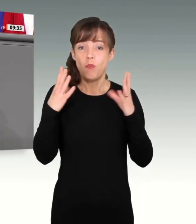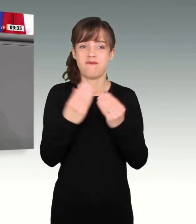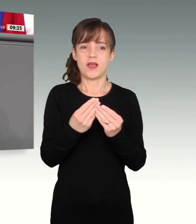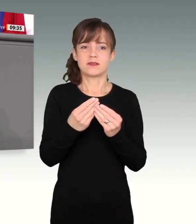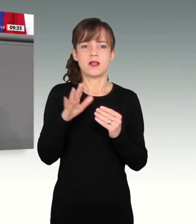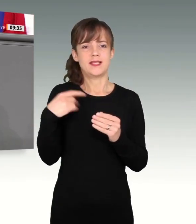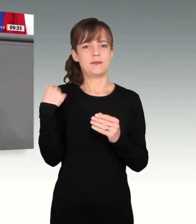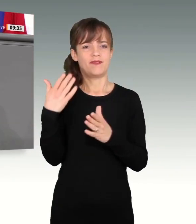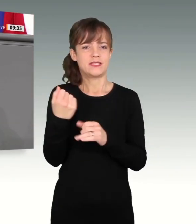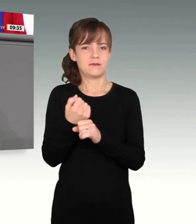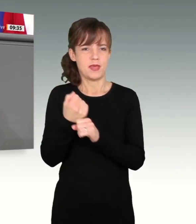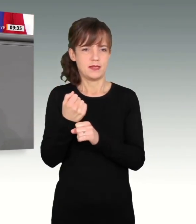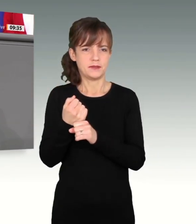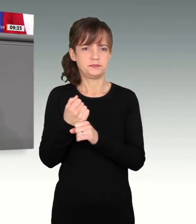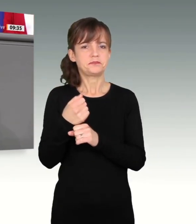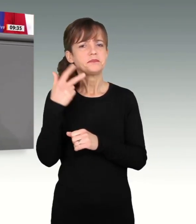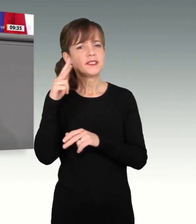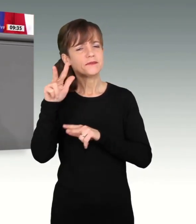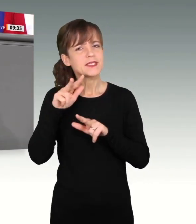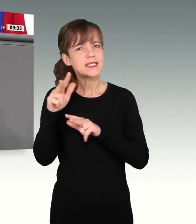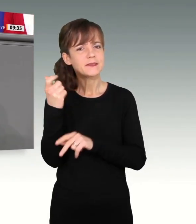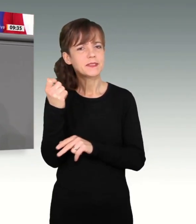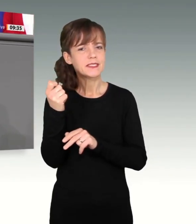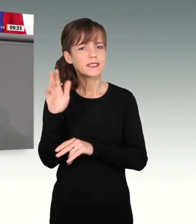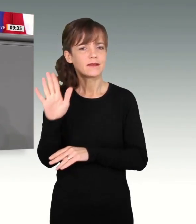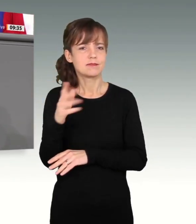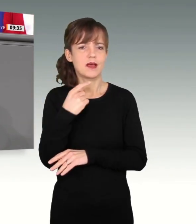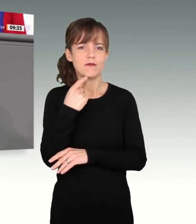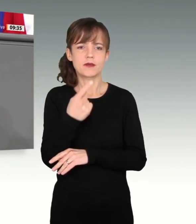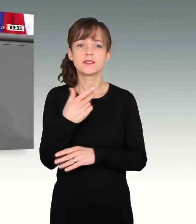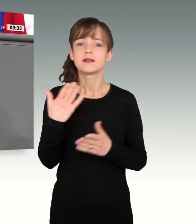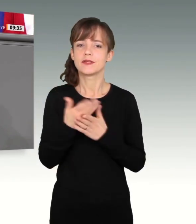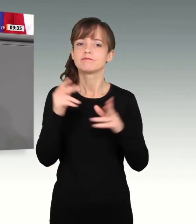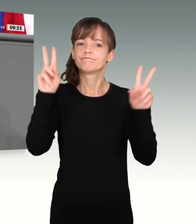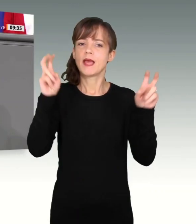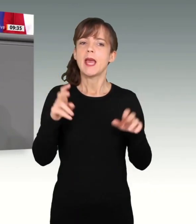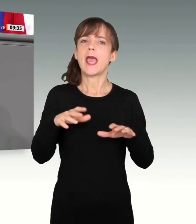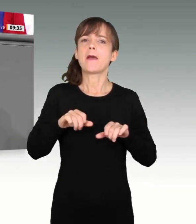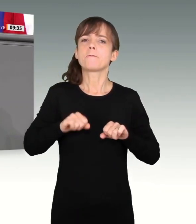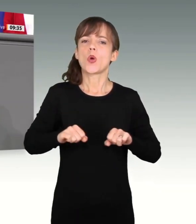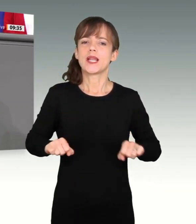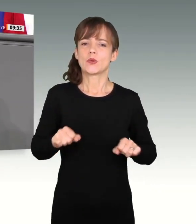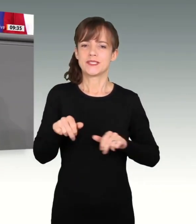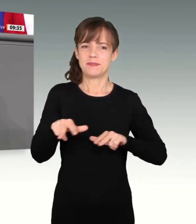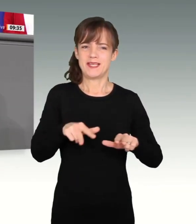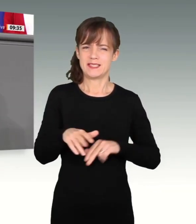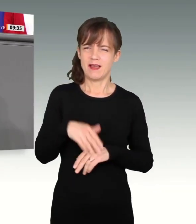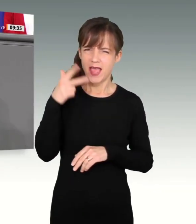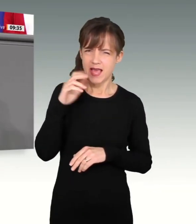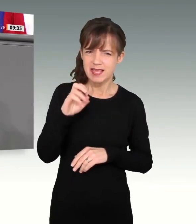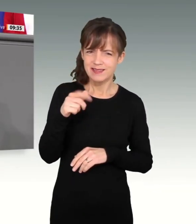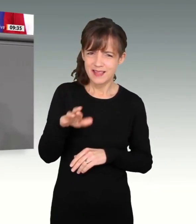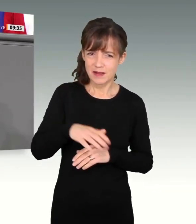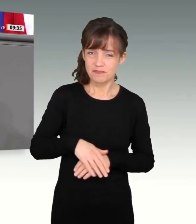Ermöglichungsminister. Herr Lindner, Ihre Aufgabe wäre es, alles Mögliche zu tun und den Steuerzahler vor weiteren